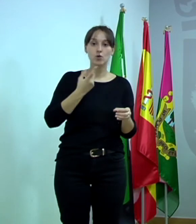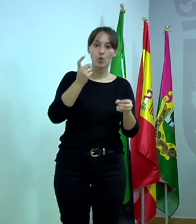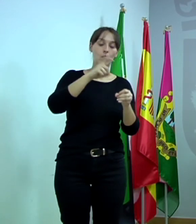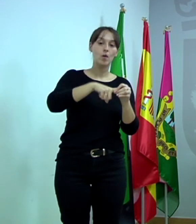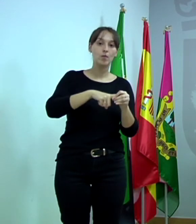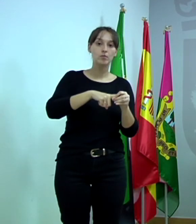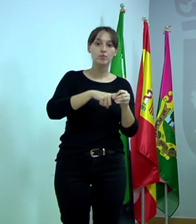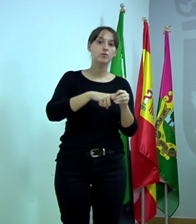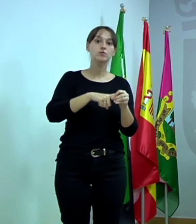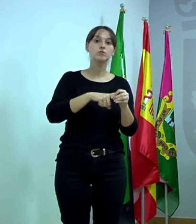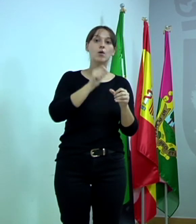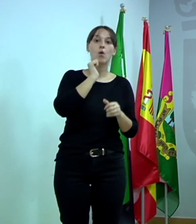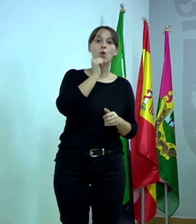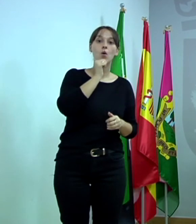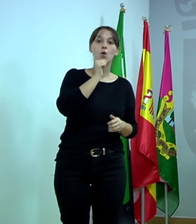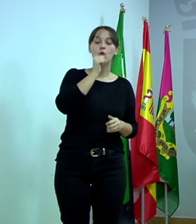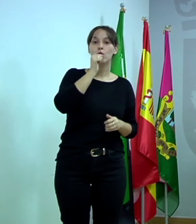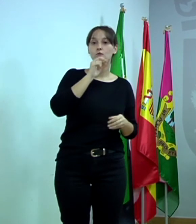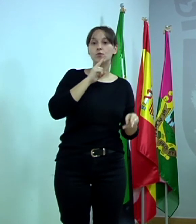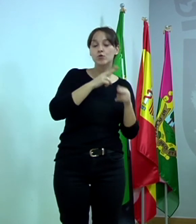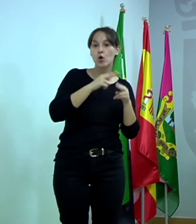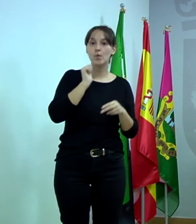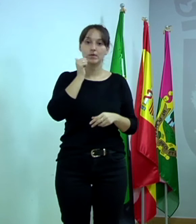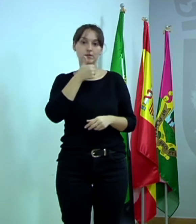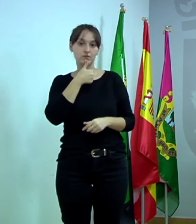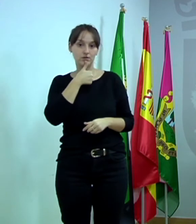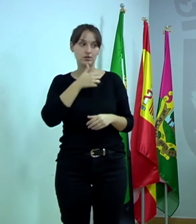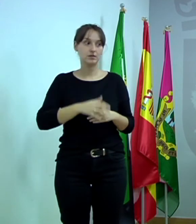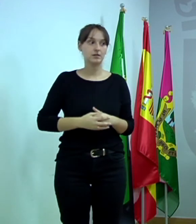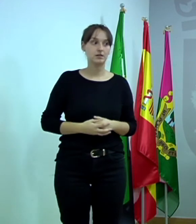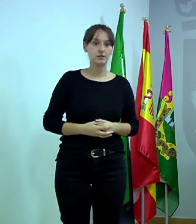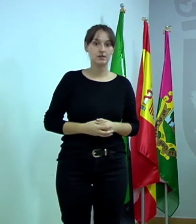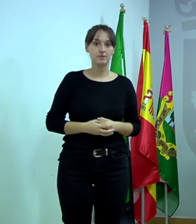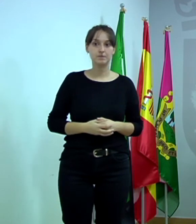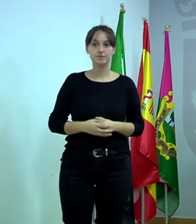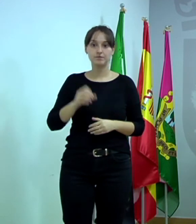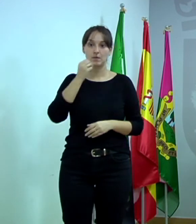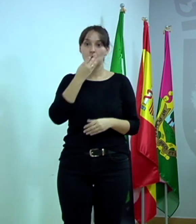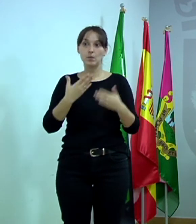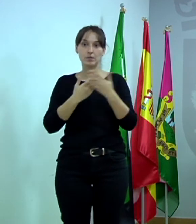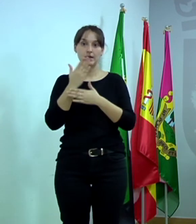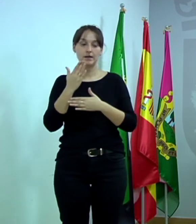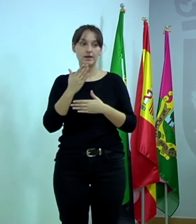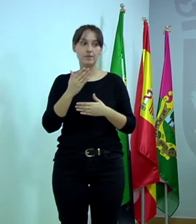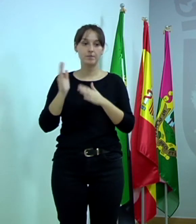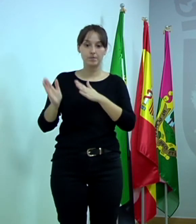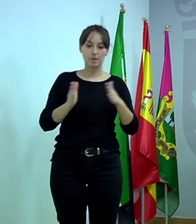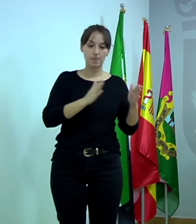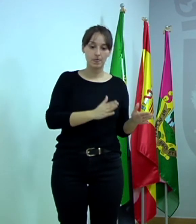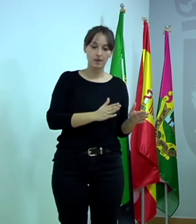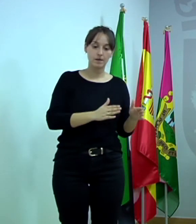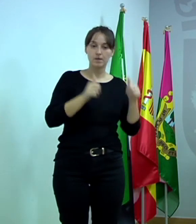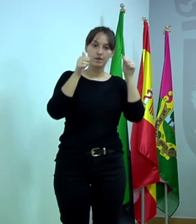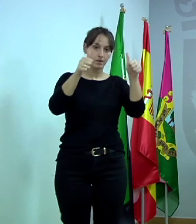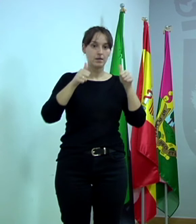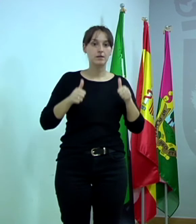Buenas. Dos cuestiones. Por un lado, ha hablado de certificación de los cursos que se realizan. ¿Quién va a emitir